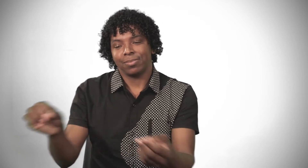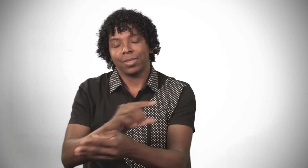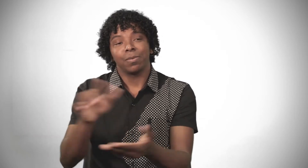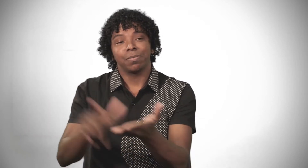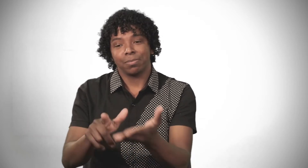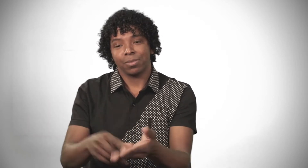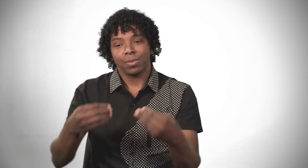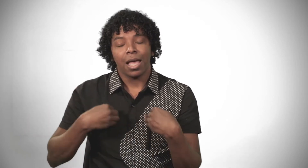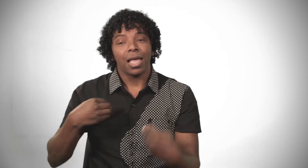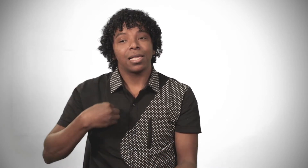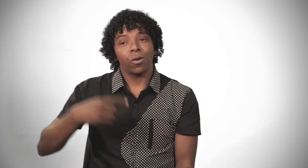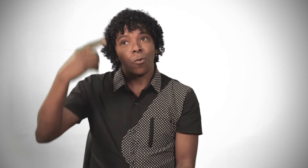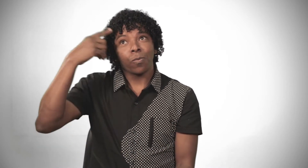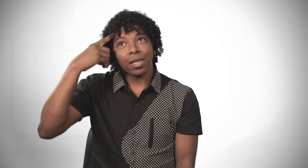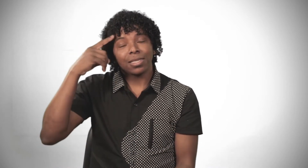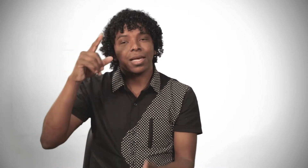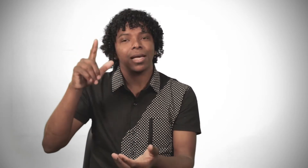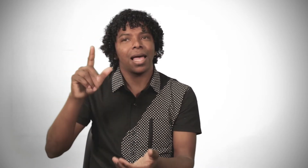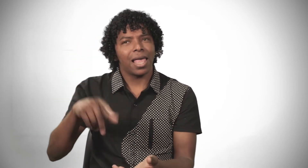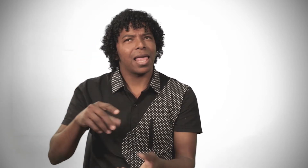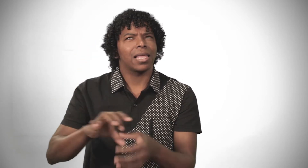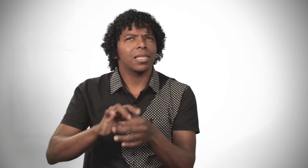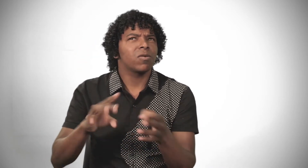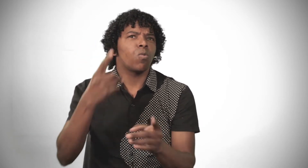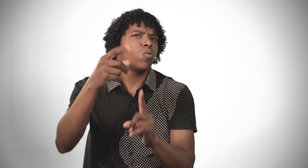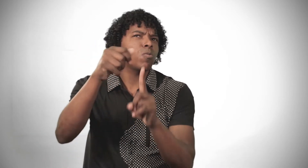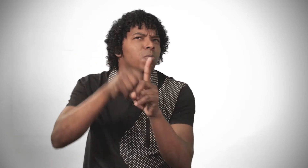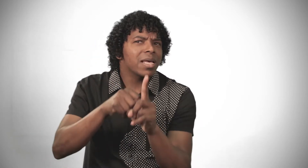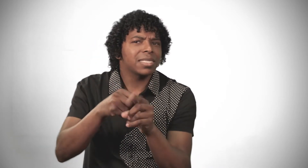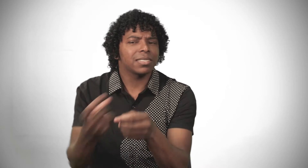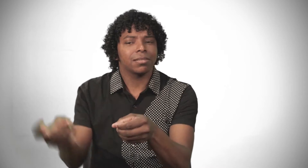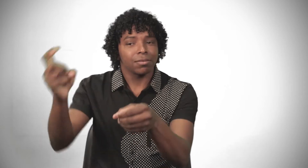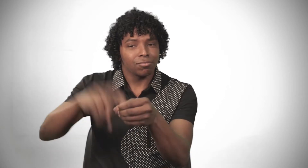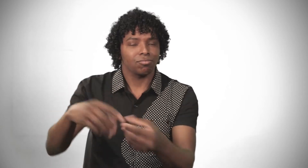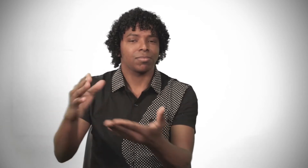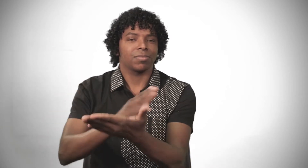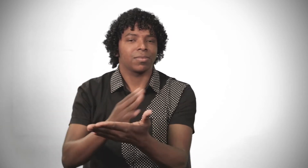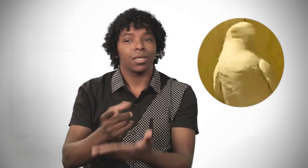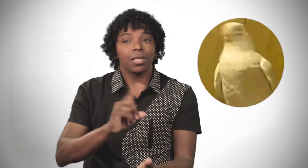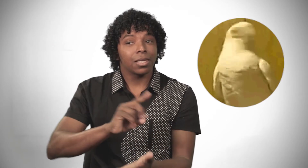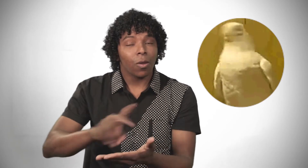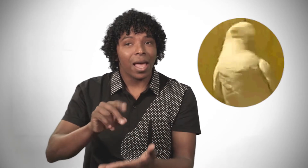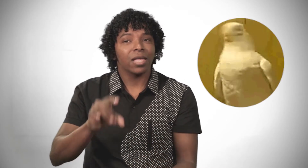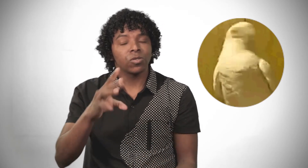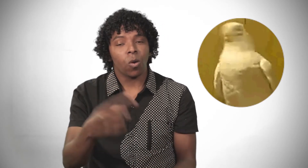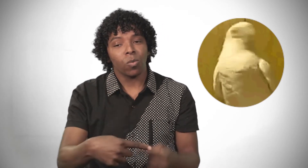também, me deu papel. E eu lendo, entendi que estava me liberando por um mês, né? Os livros. Mas não era, era só uma semana.